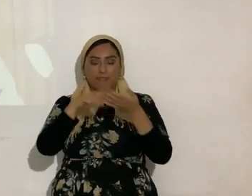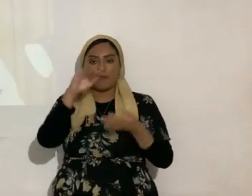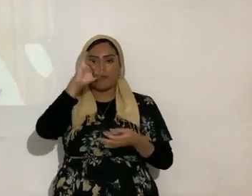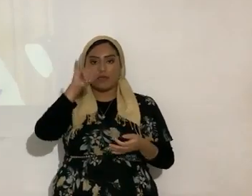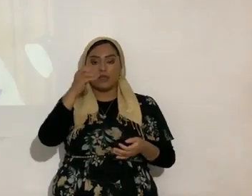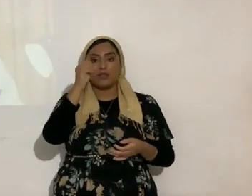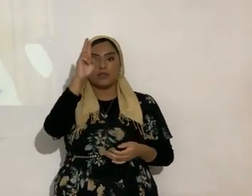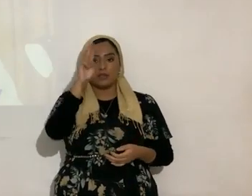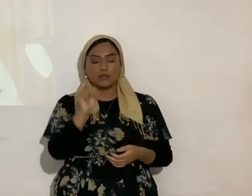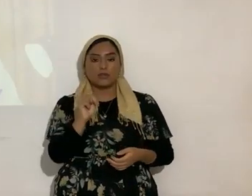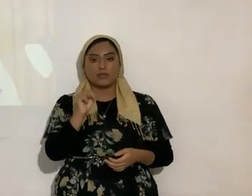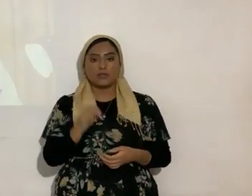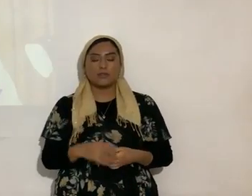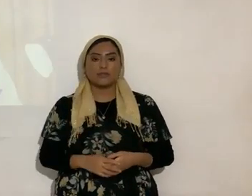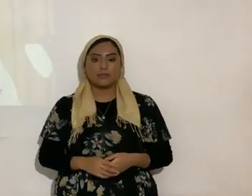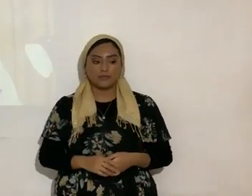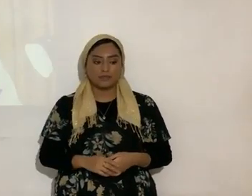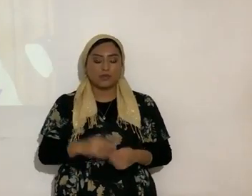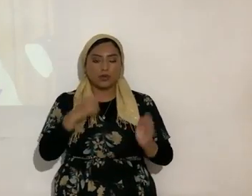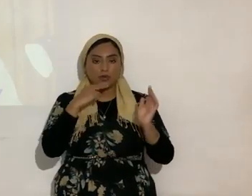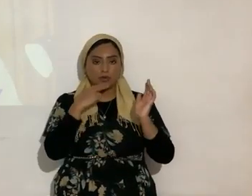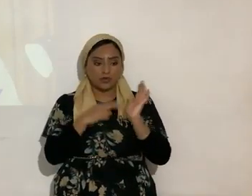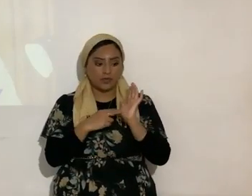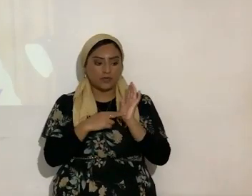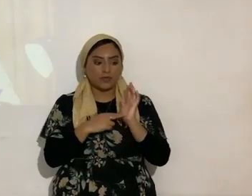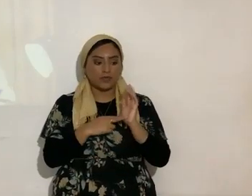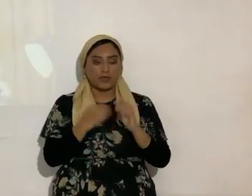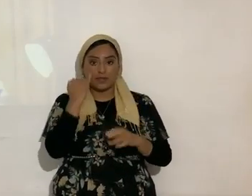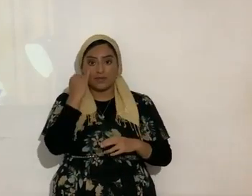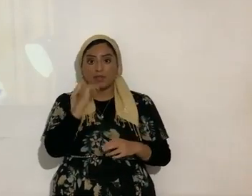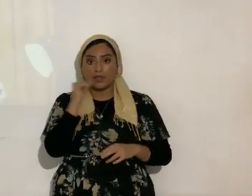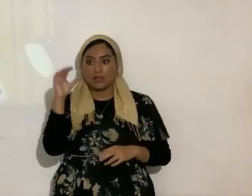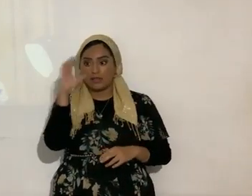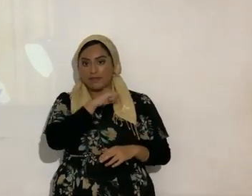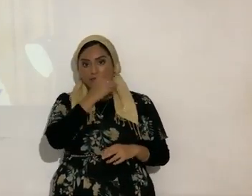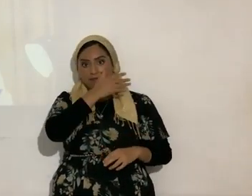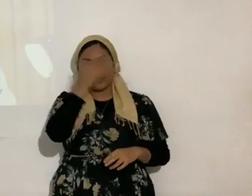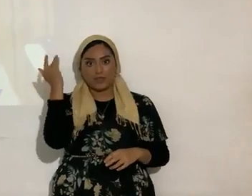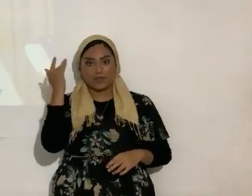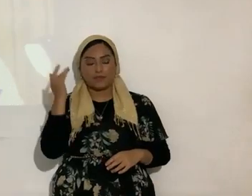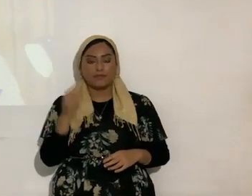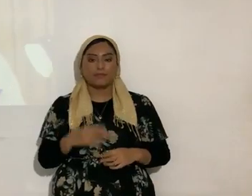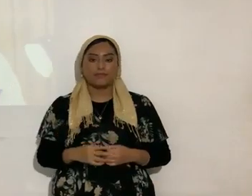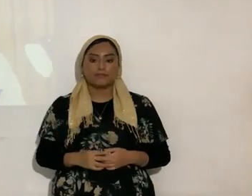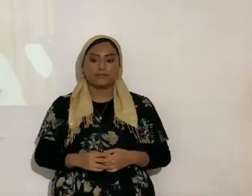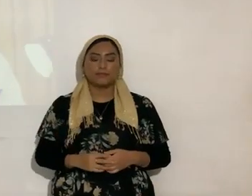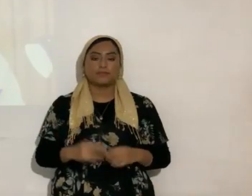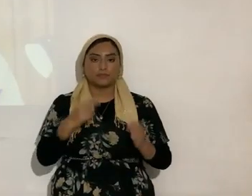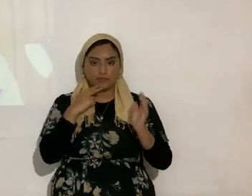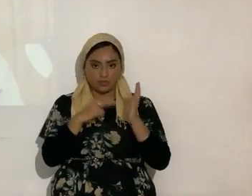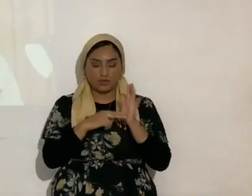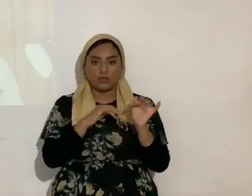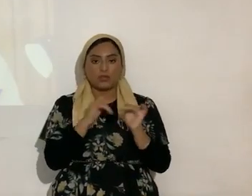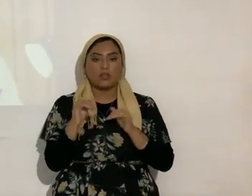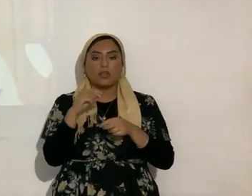bendito es el Abacados anótenlo hermanos porque si no se les olvida y anótenlo también cosas en su Biblia